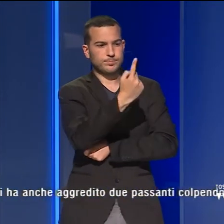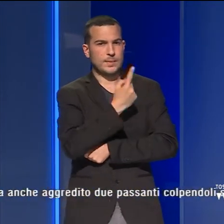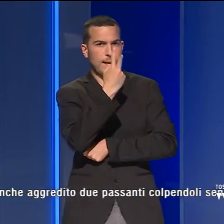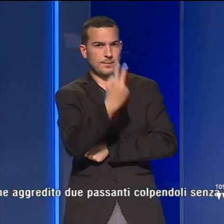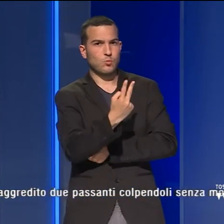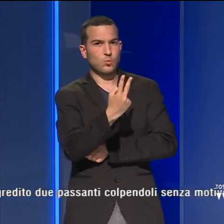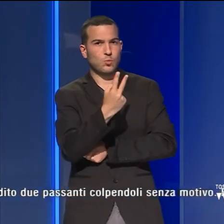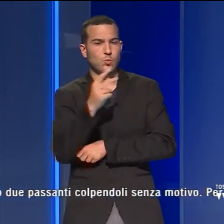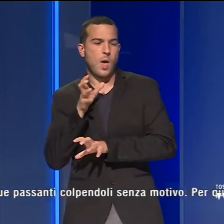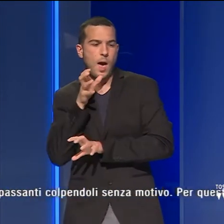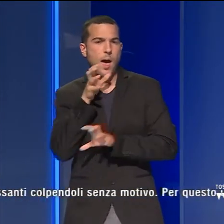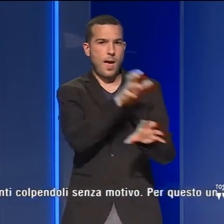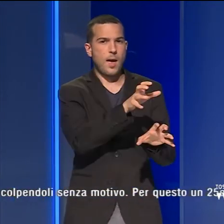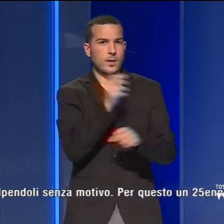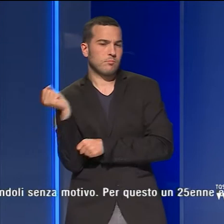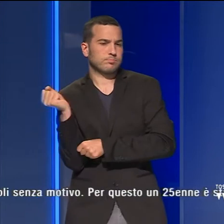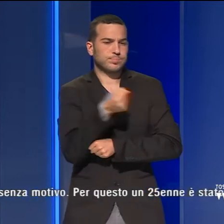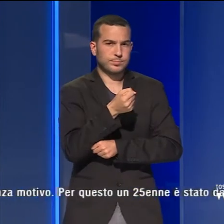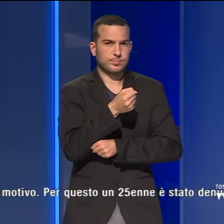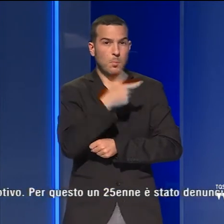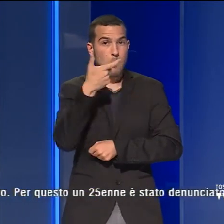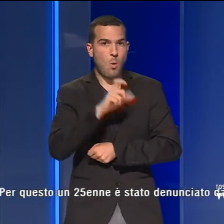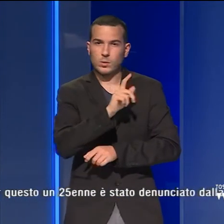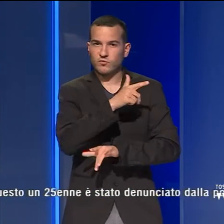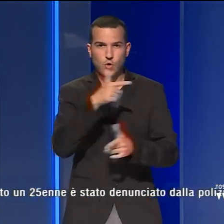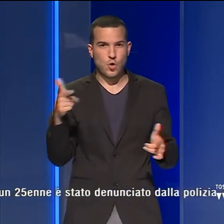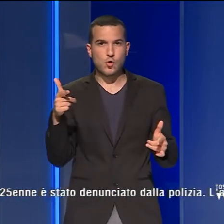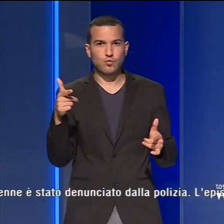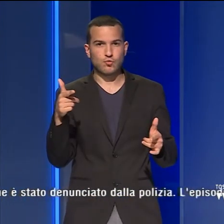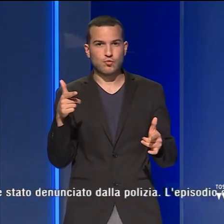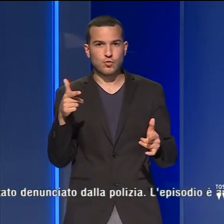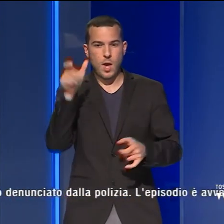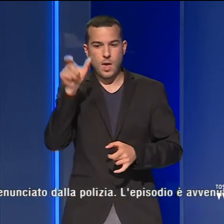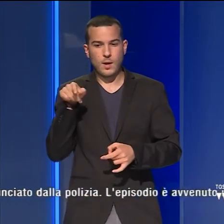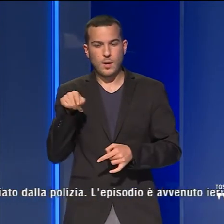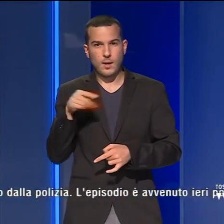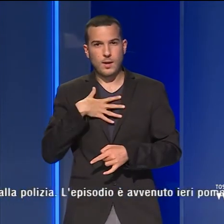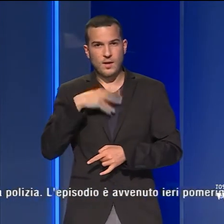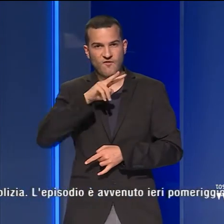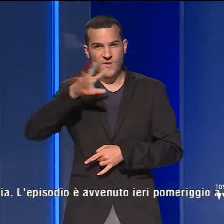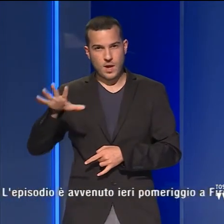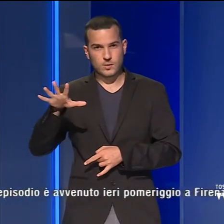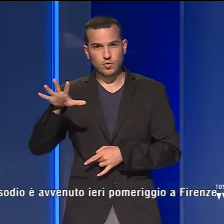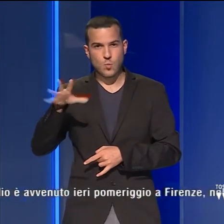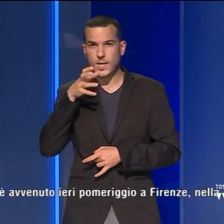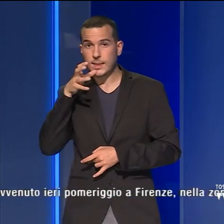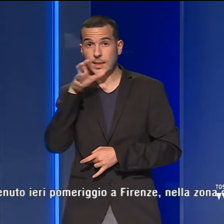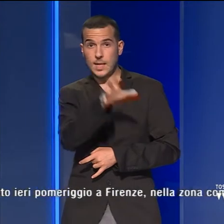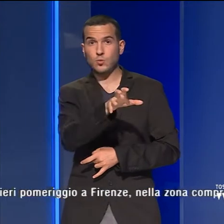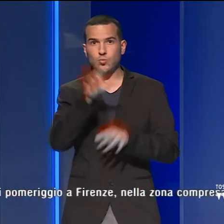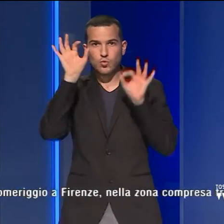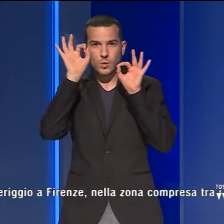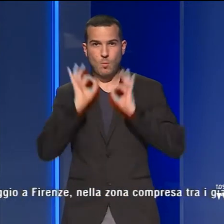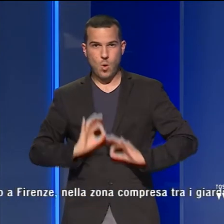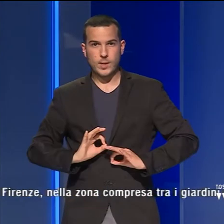colpendoli senza motivo. Per questo un 25enne è stato denunciato dalla